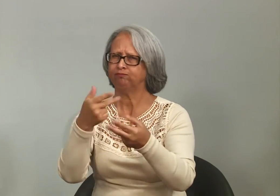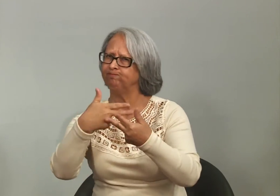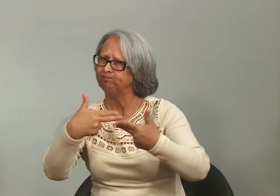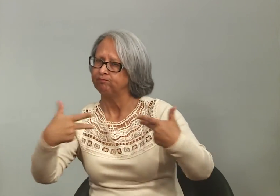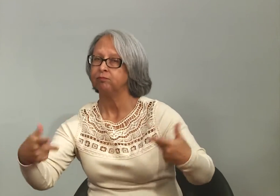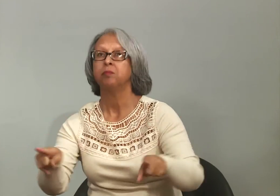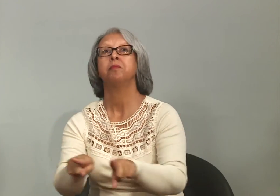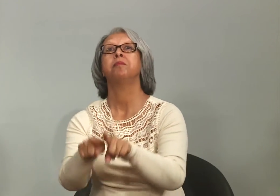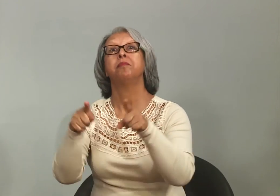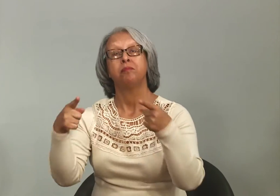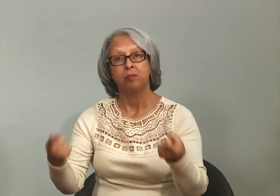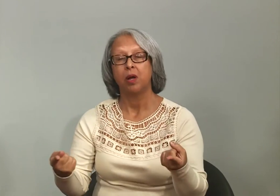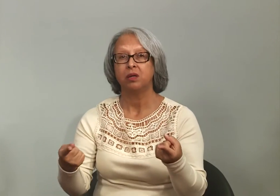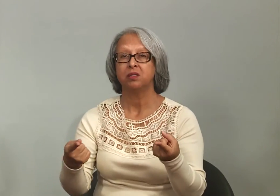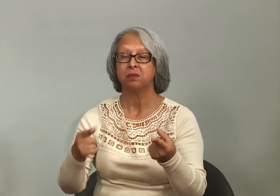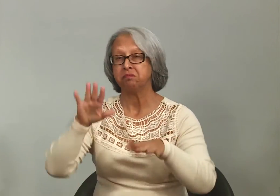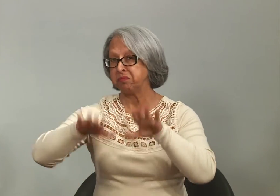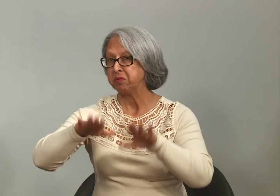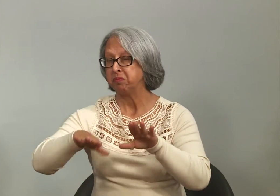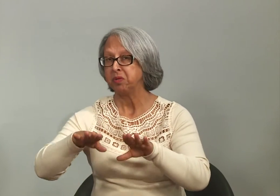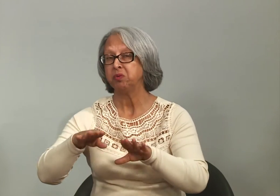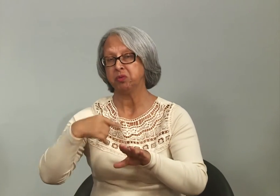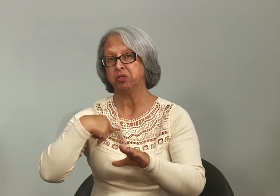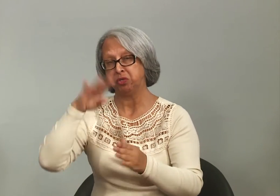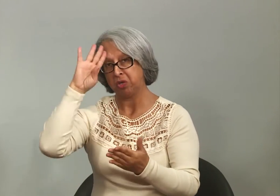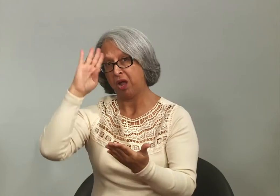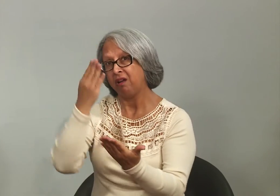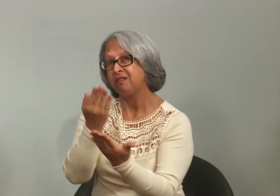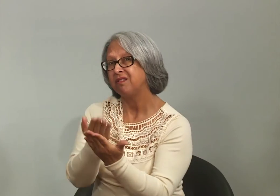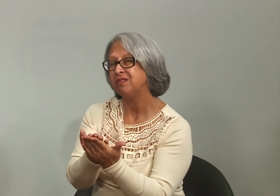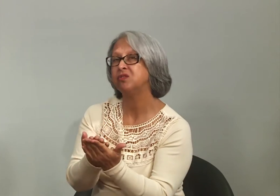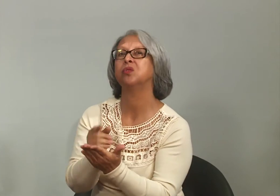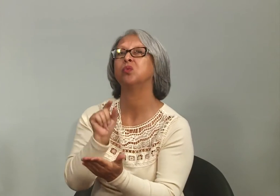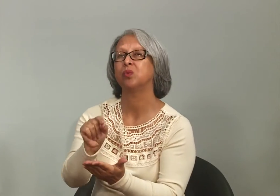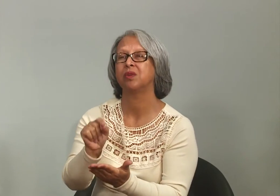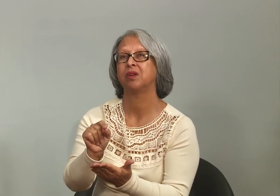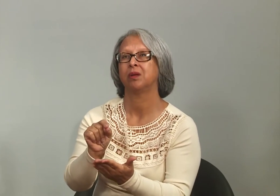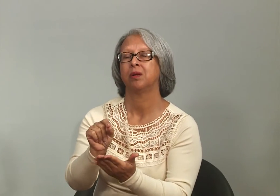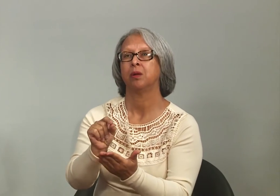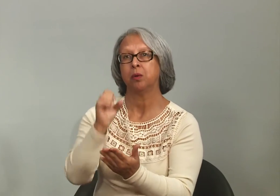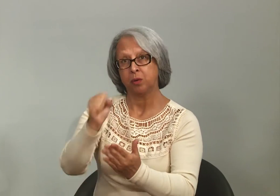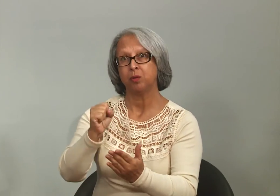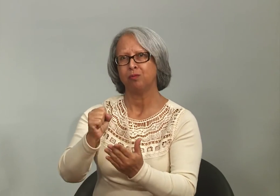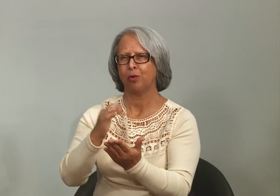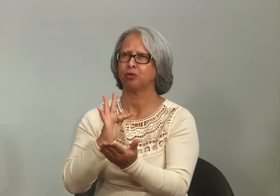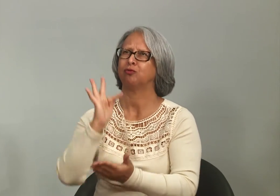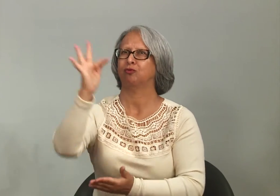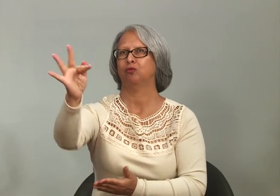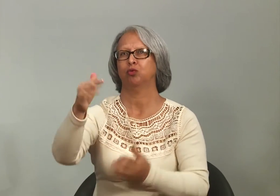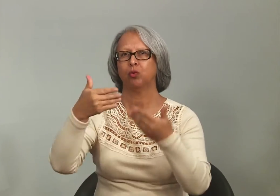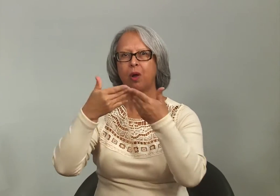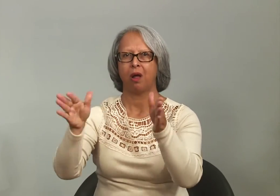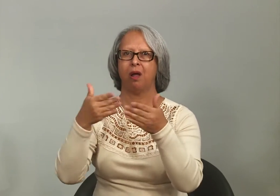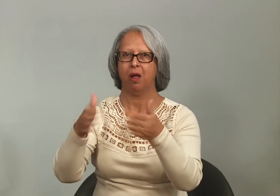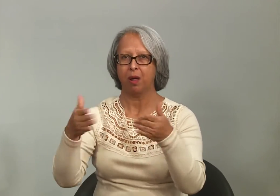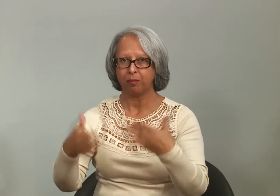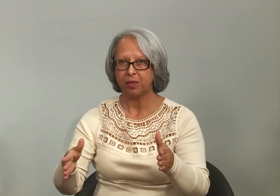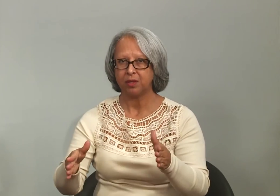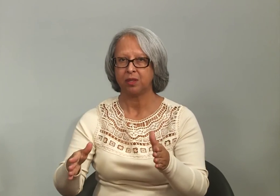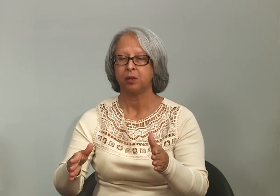Existem algumas escolas que estão em processo de fechamento, mas eu acredito que é possível futuramente abrir